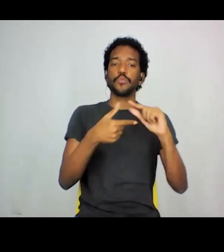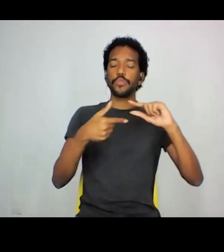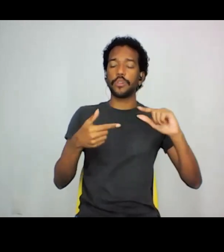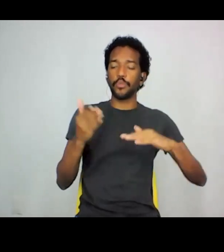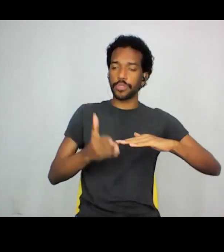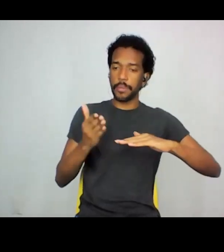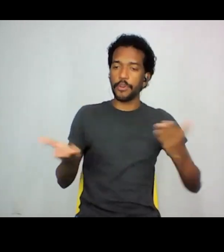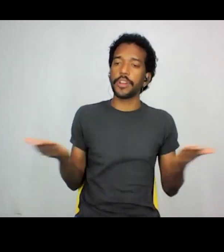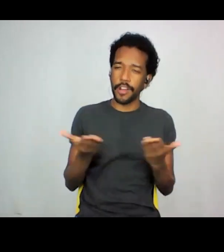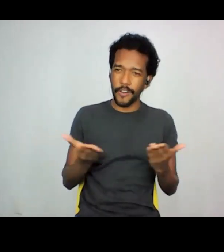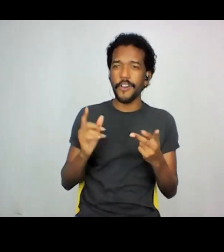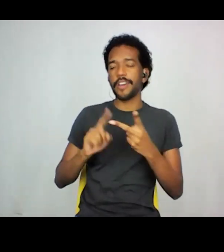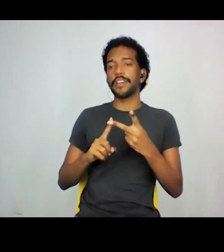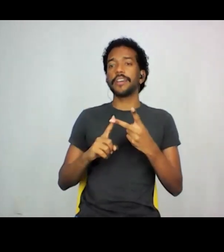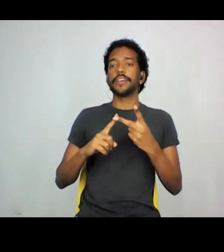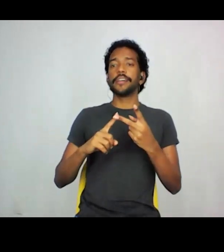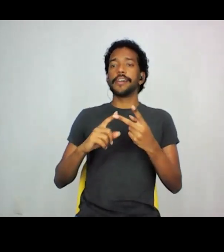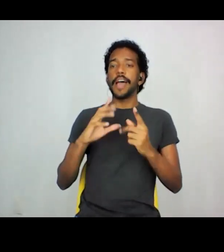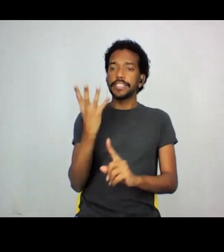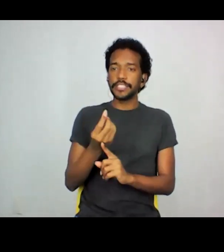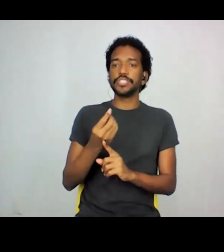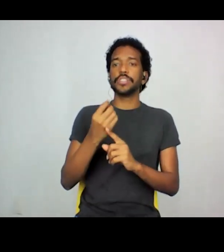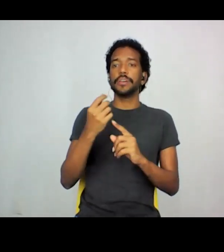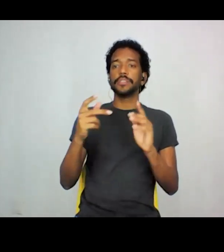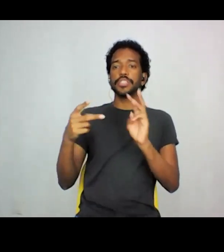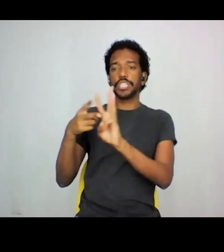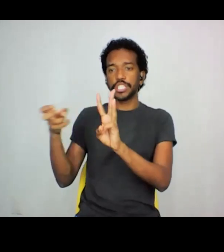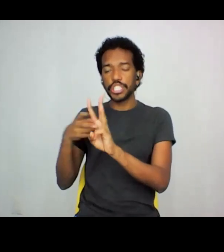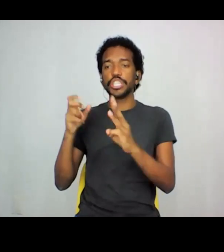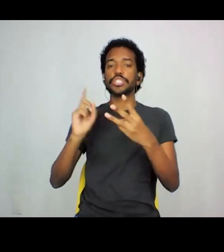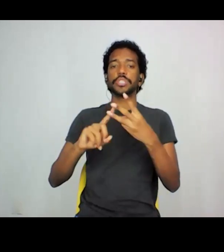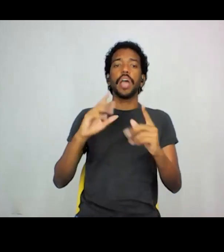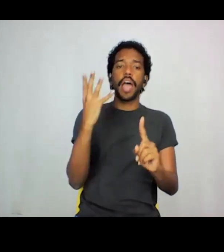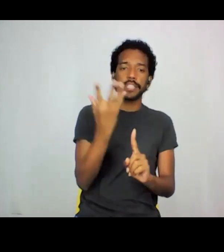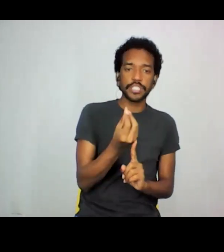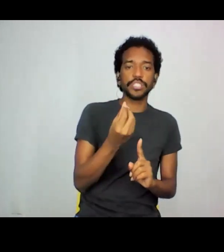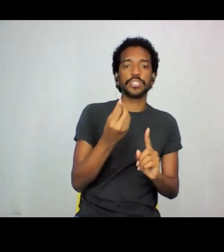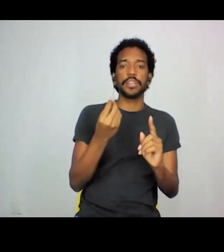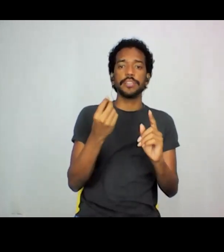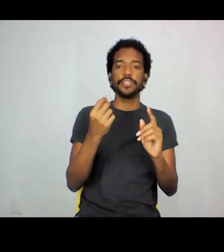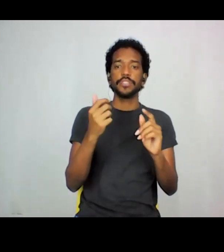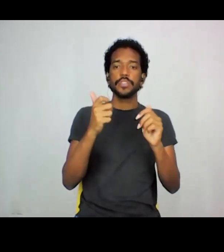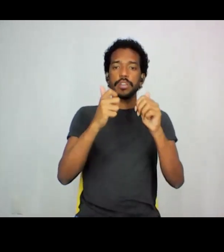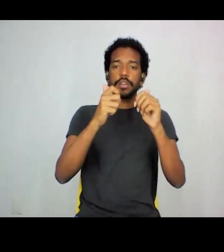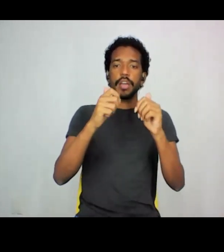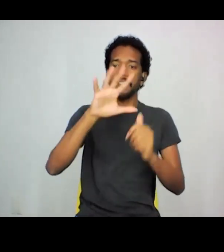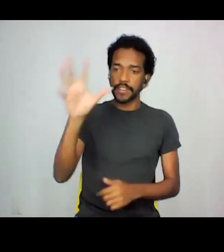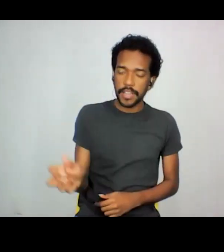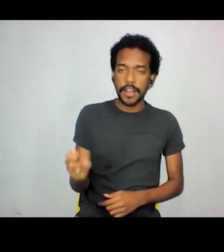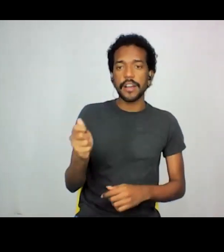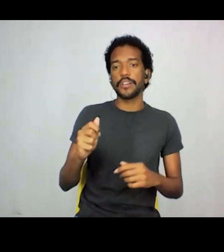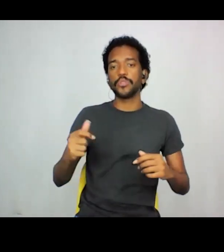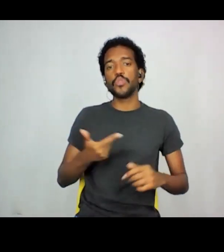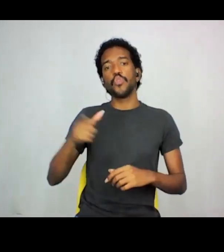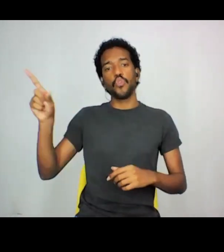indígenas, artistas africanos de outras origens diversas, não